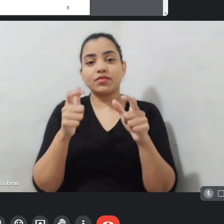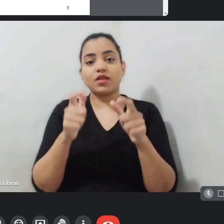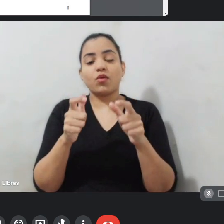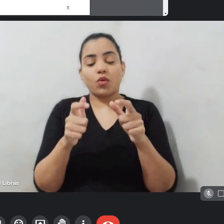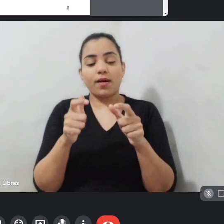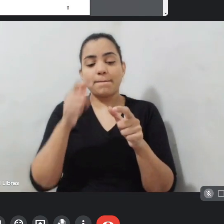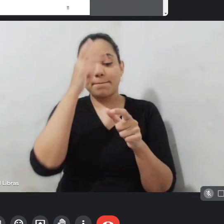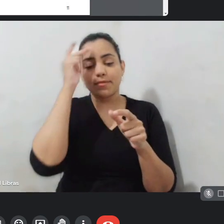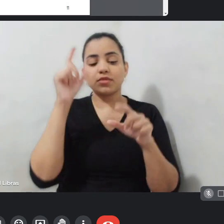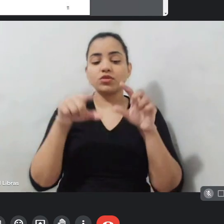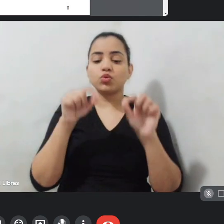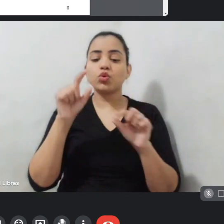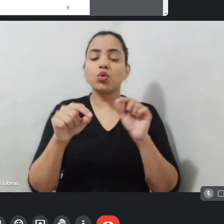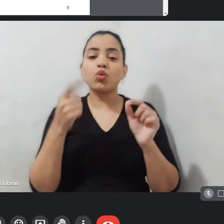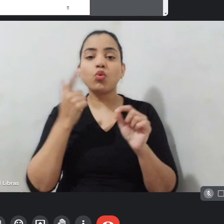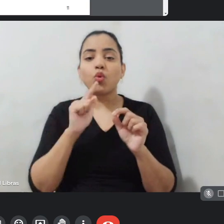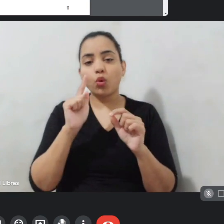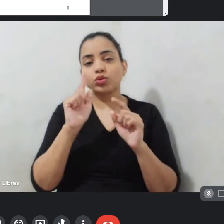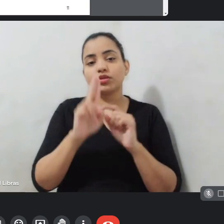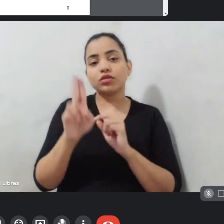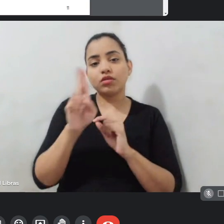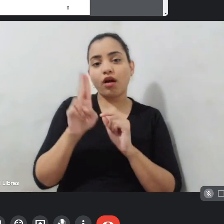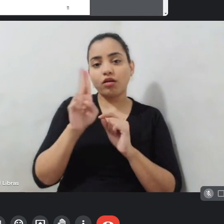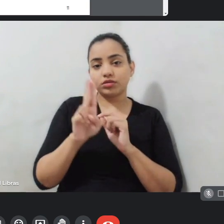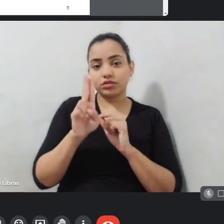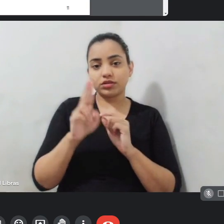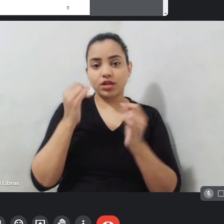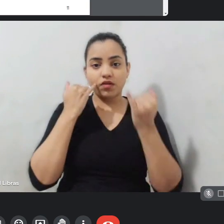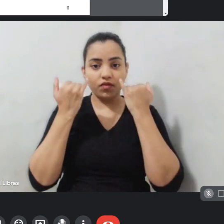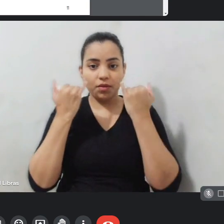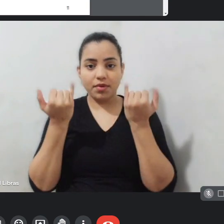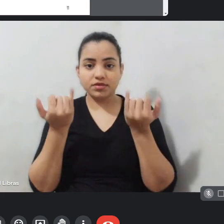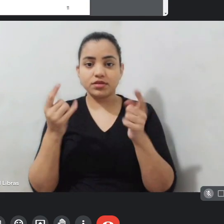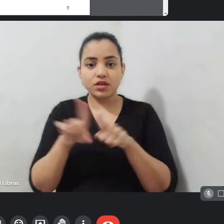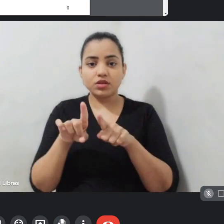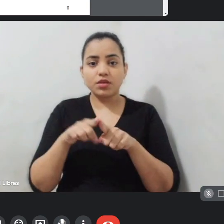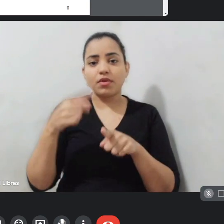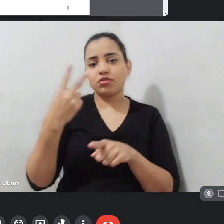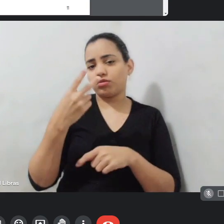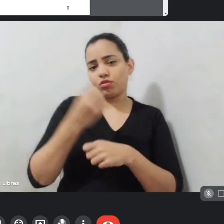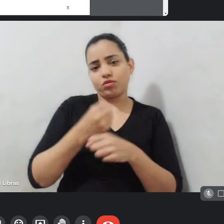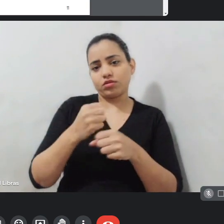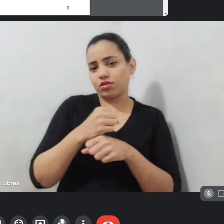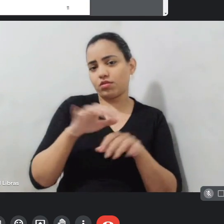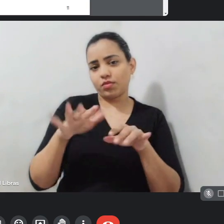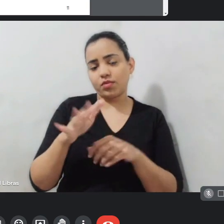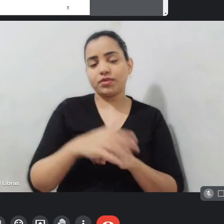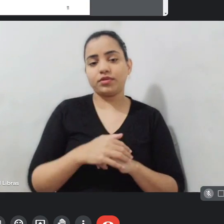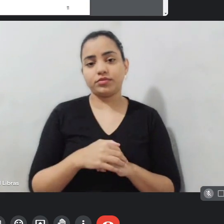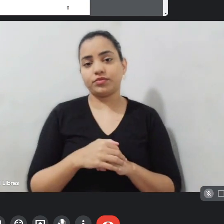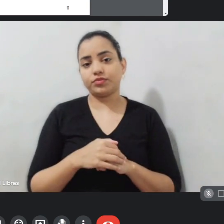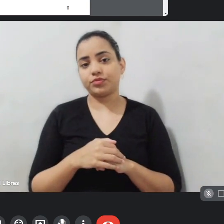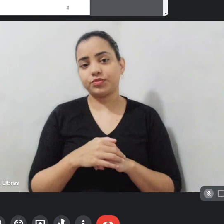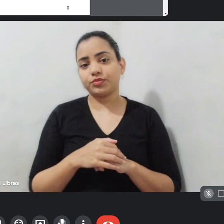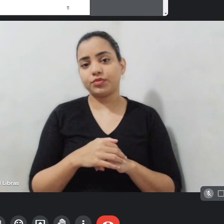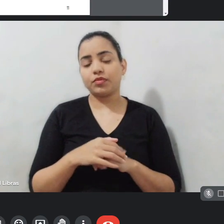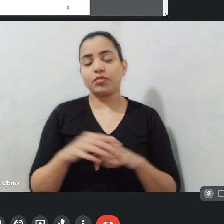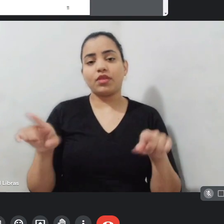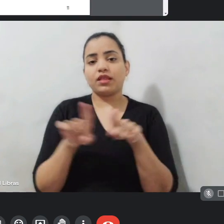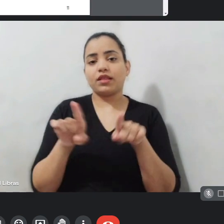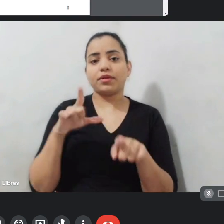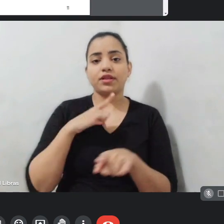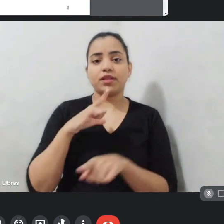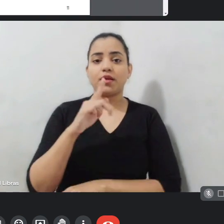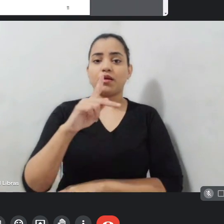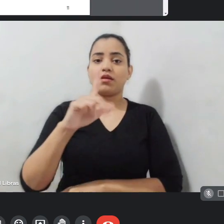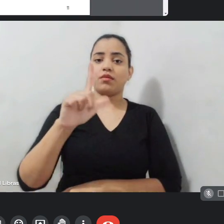de dados e utilizar esses filmes e exibir esses filmes para um de dois anos, por exemplo. Mas também tem as plataformas de conteúdo